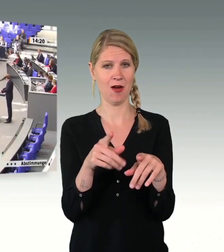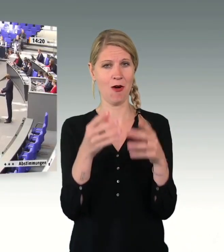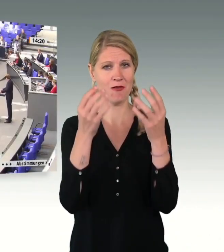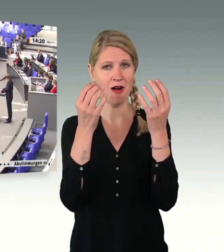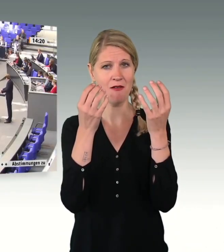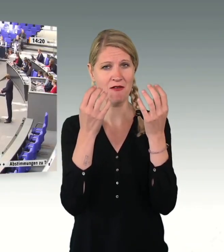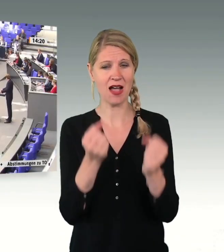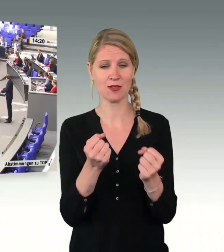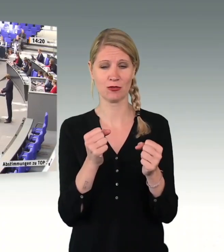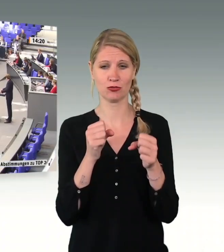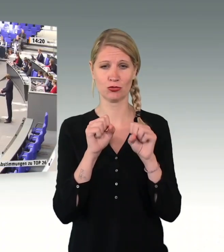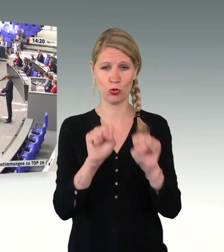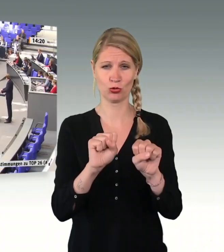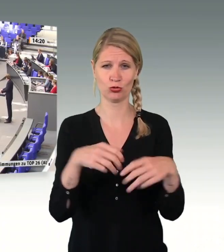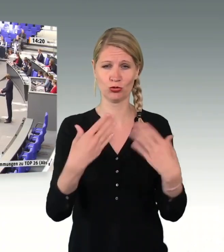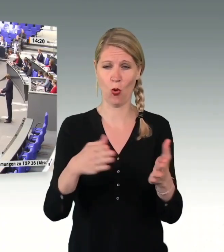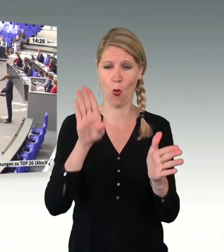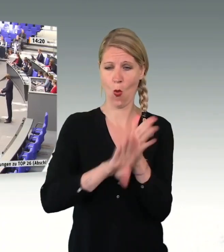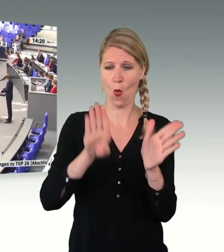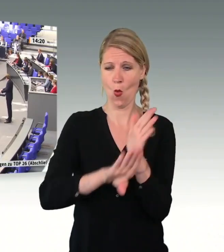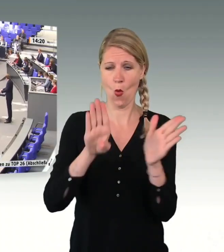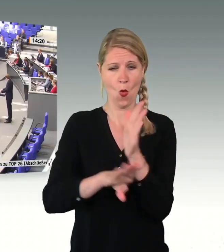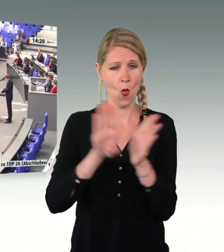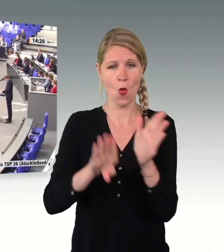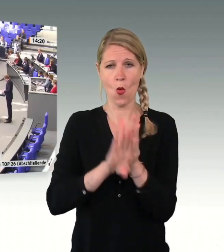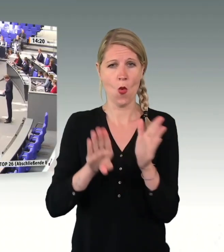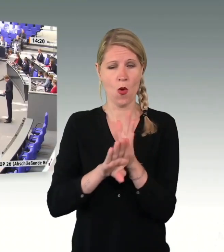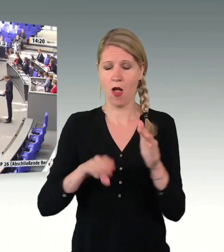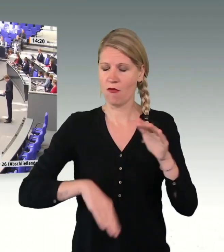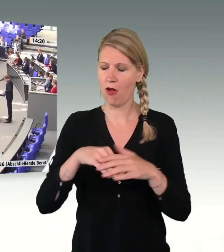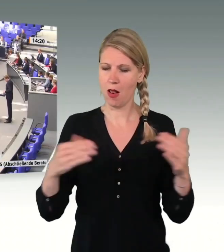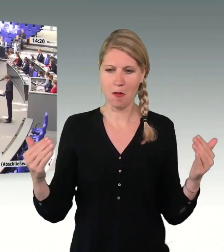haben, da kann ich nur sagen, das ist der Gipfel. Und das schlägt dem Fass den Boden aus.